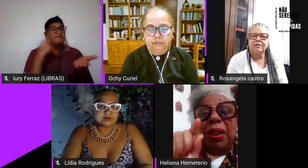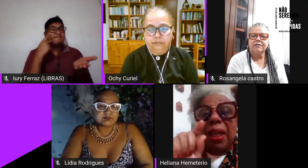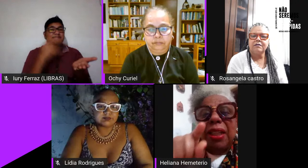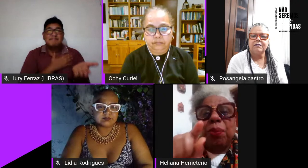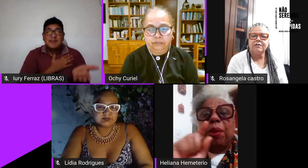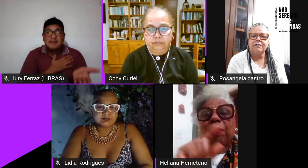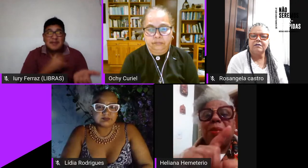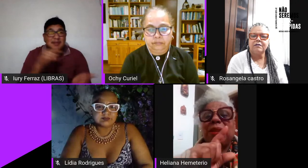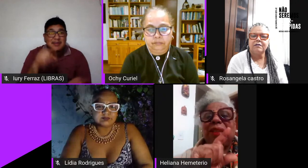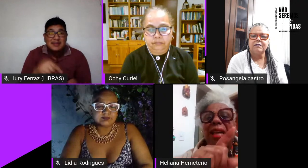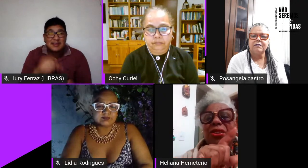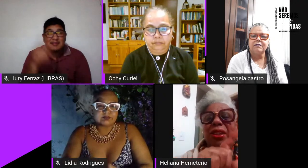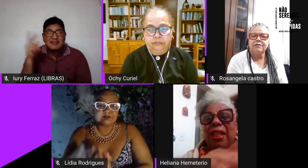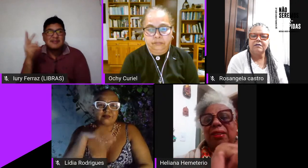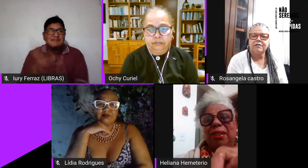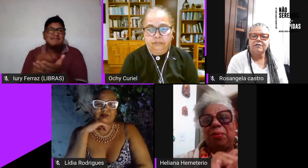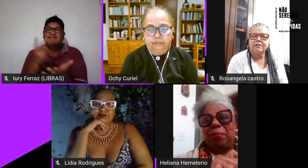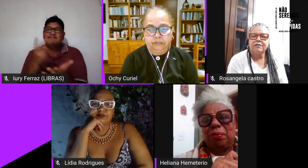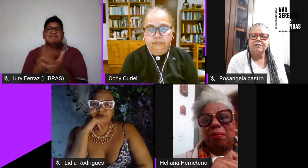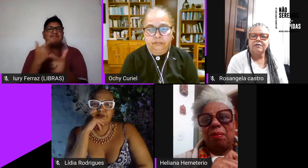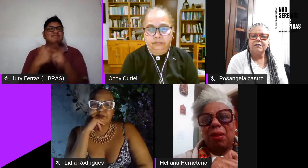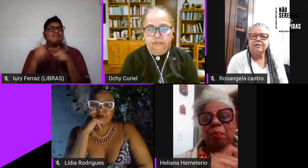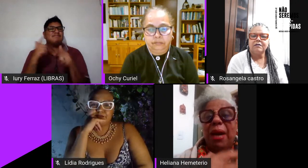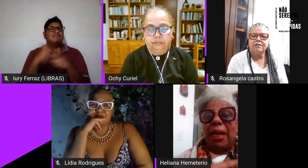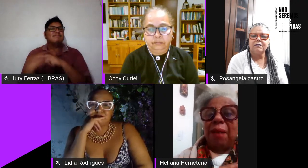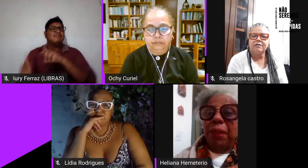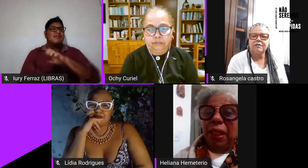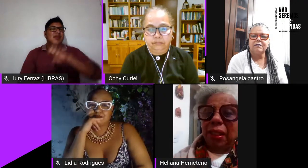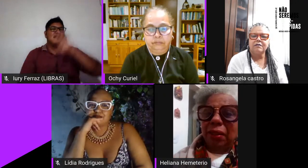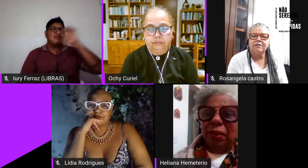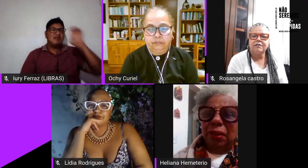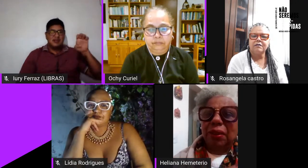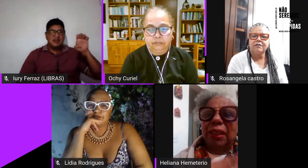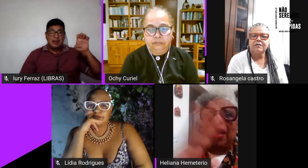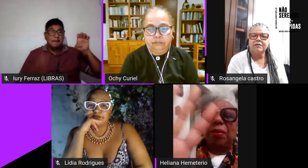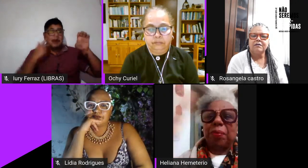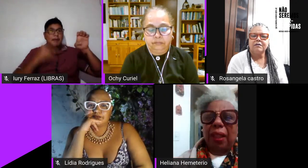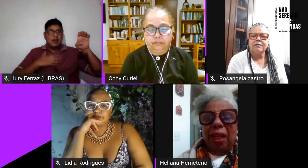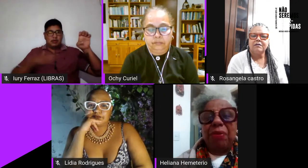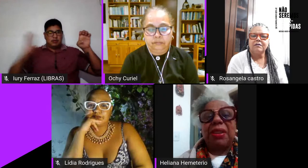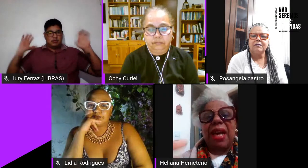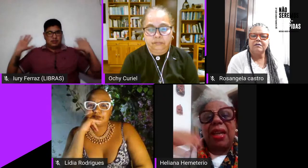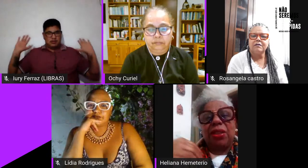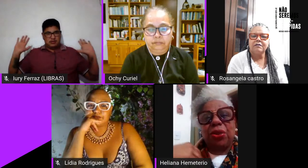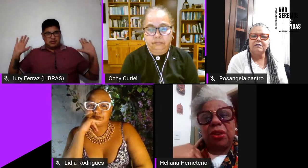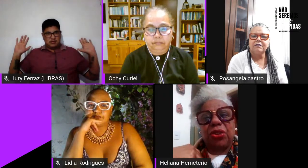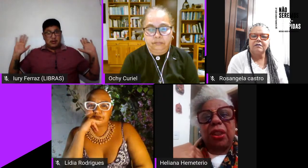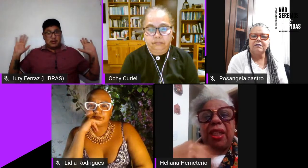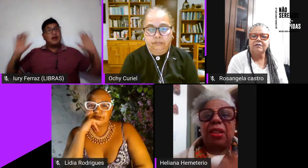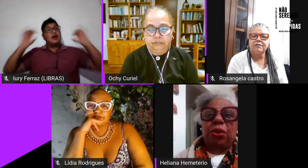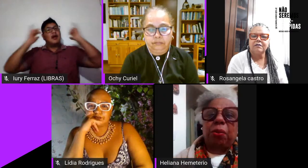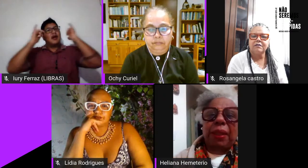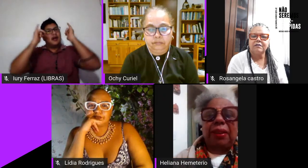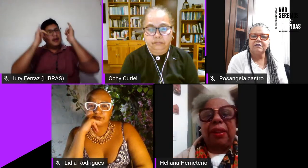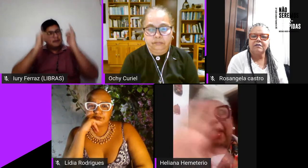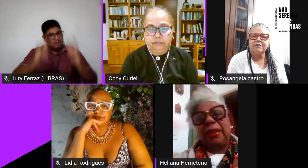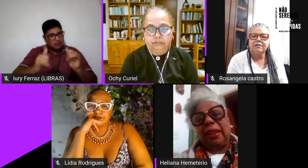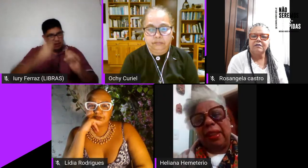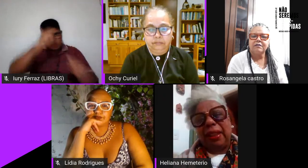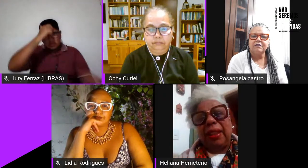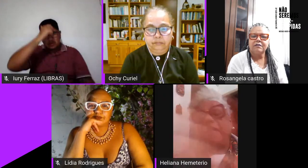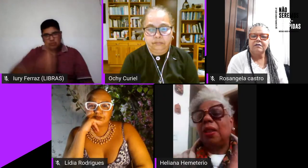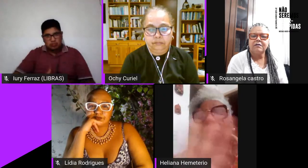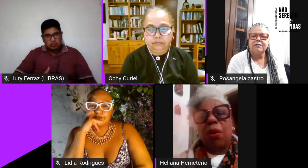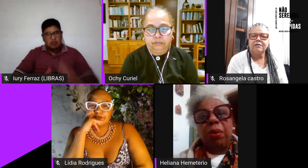foi um grande problema da esquerda para mim né quero avisar que eu sou da esquerda sou do PT